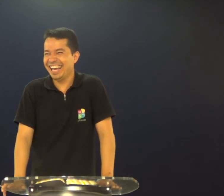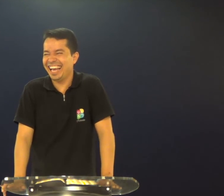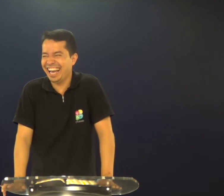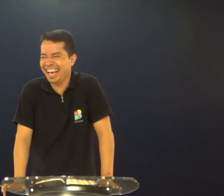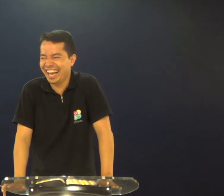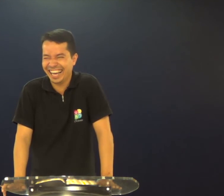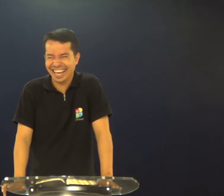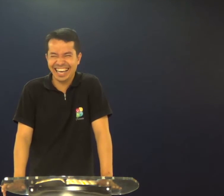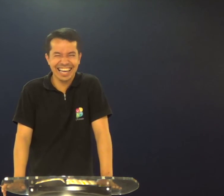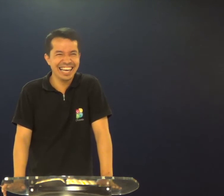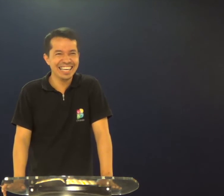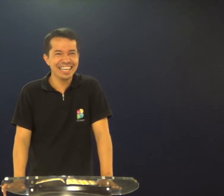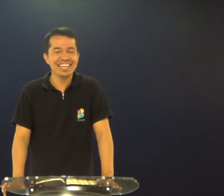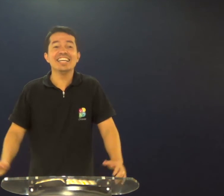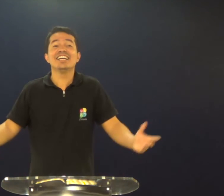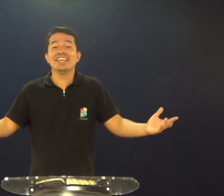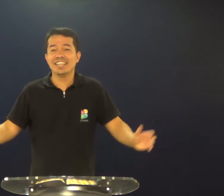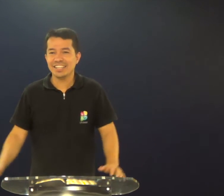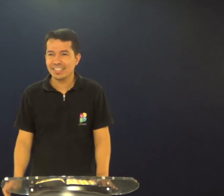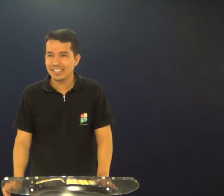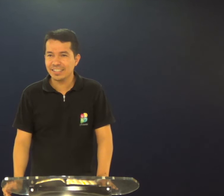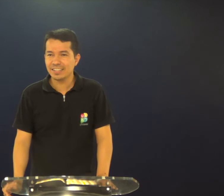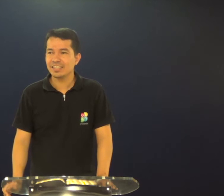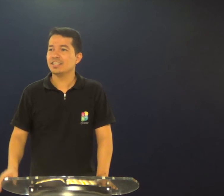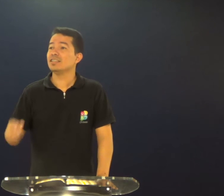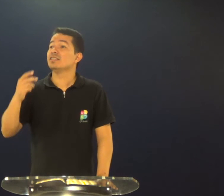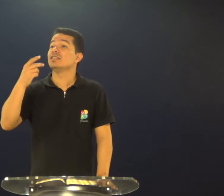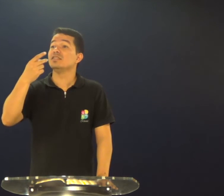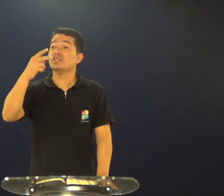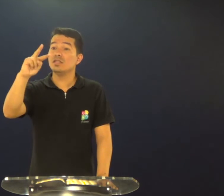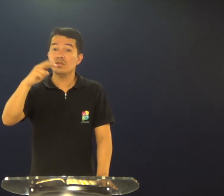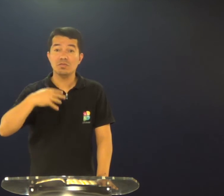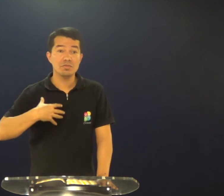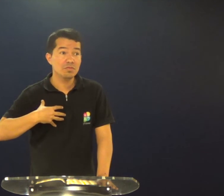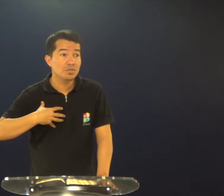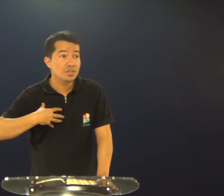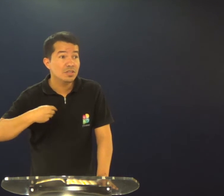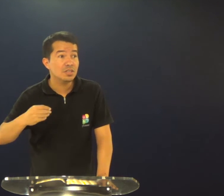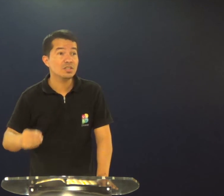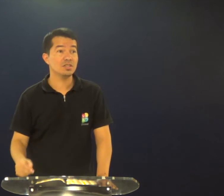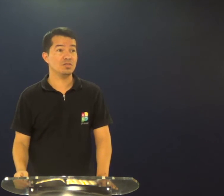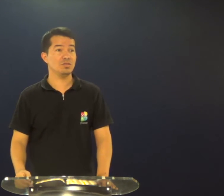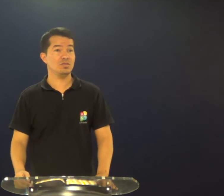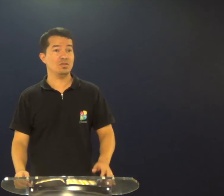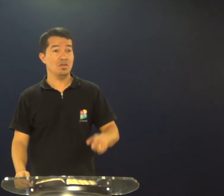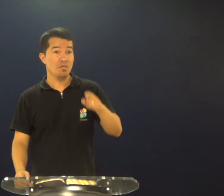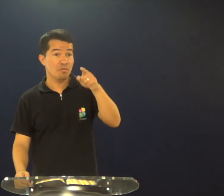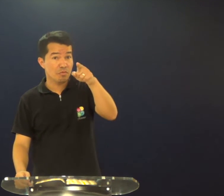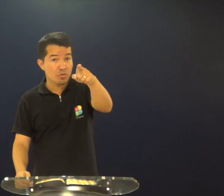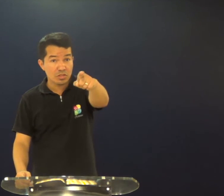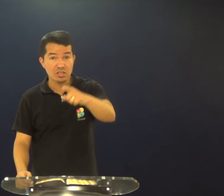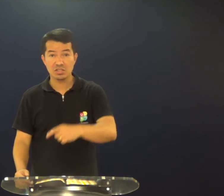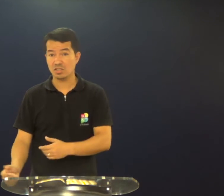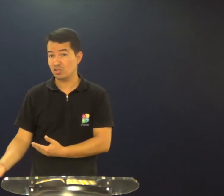não, Salomão não é, agora quem vai estar aqui? Seu filho? Você?